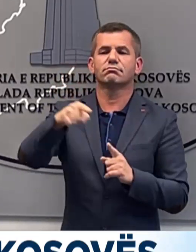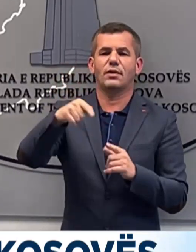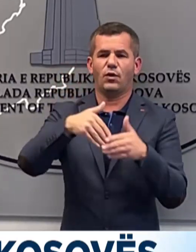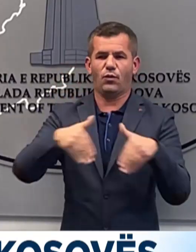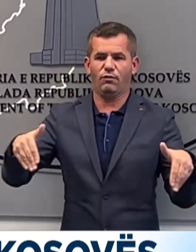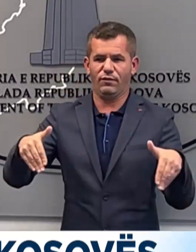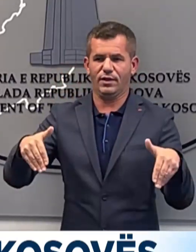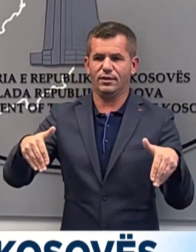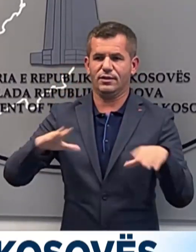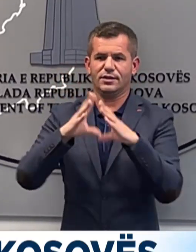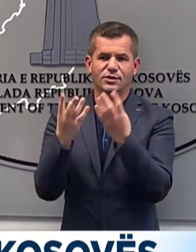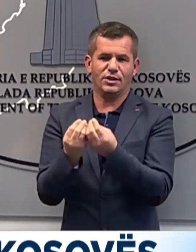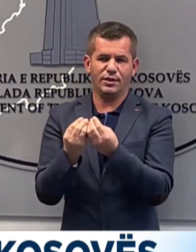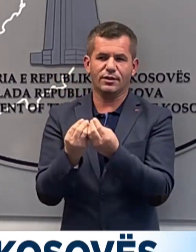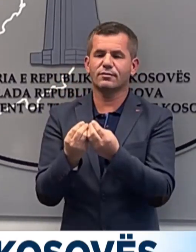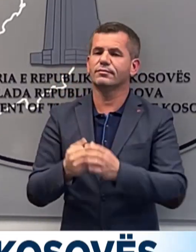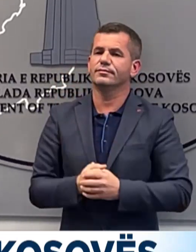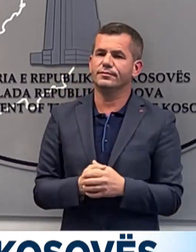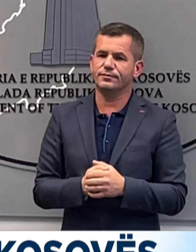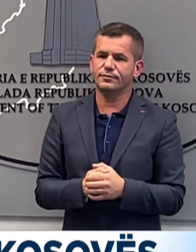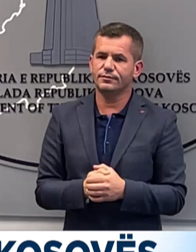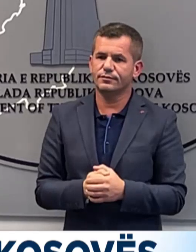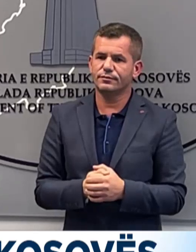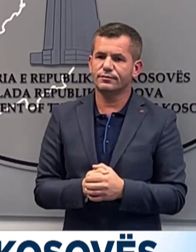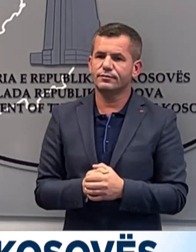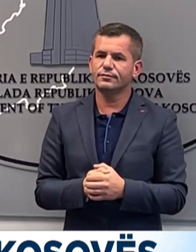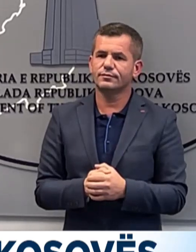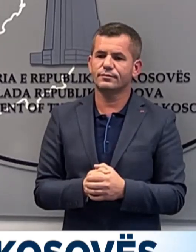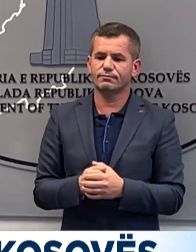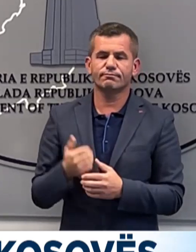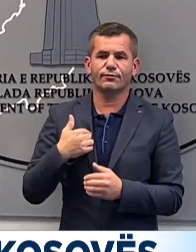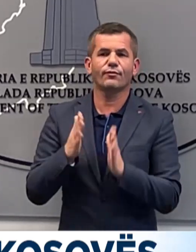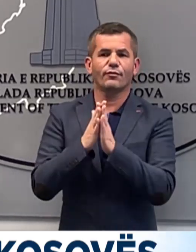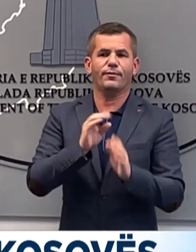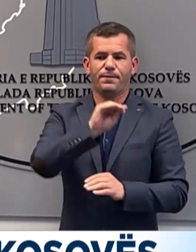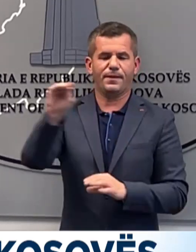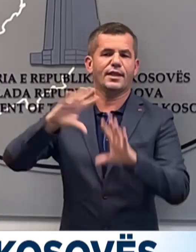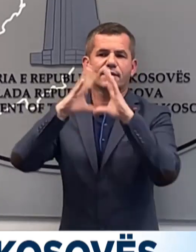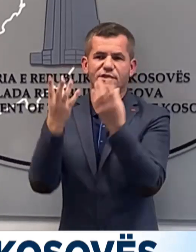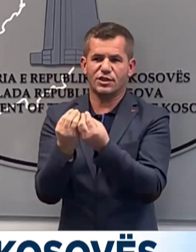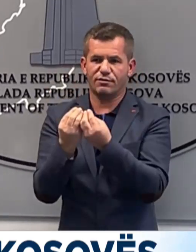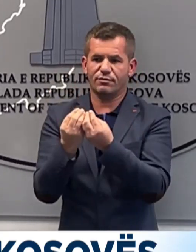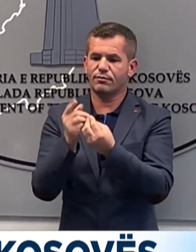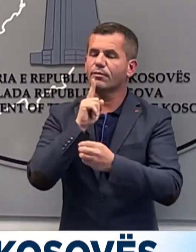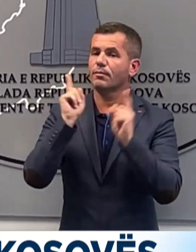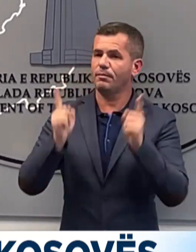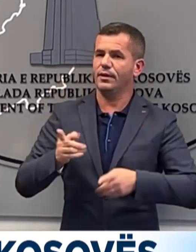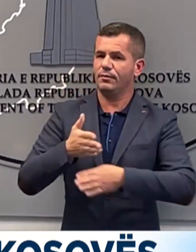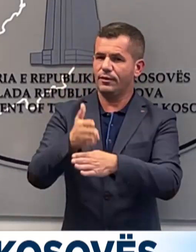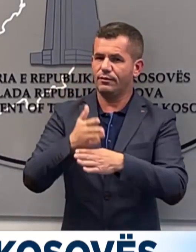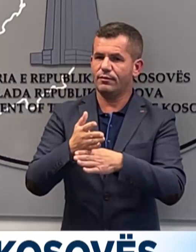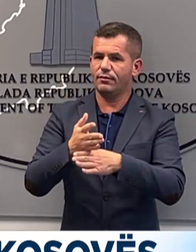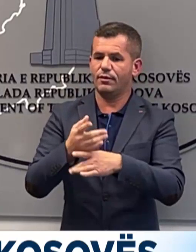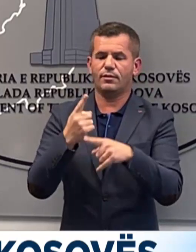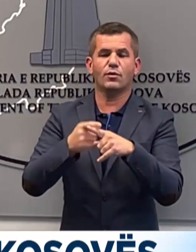këpikat kofitare 1 dhe 31. Andaj, juftoj të gjithve, leti përkrahim e leti